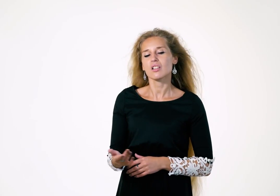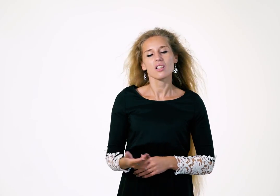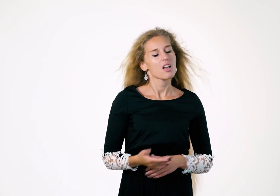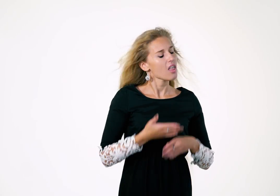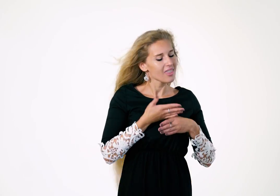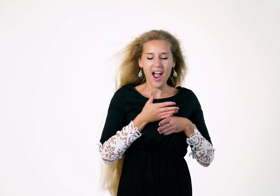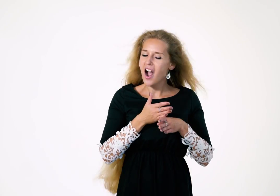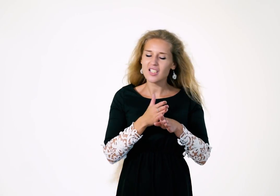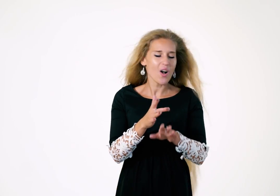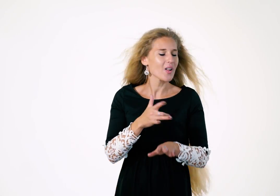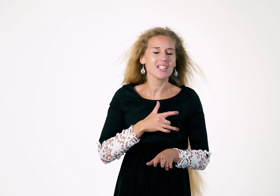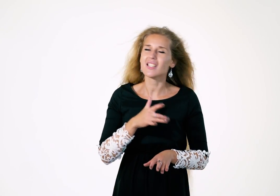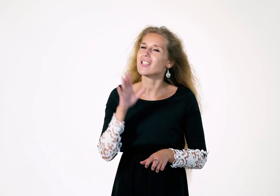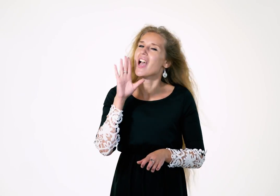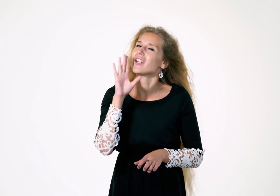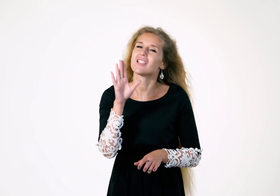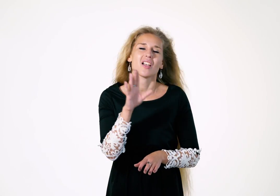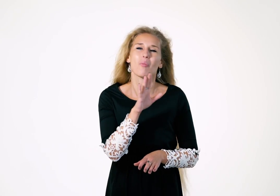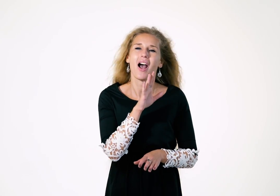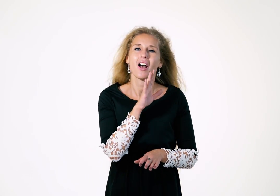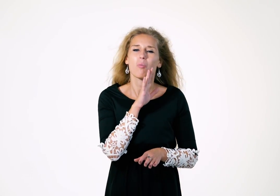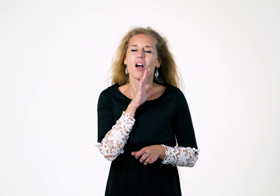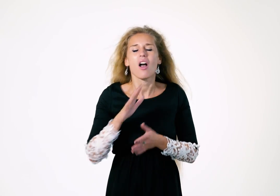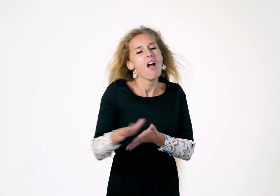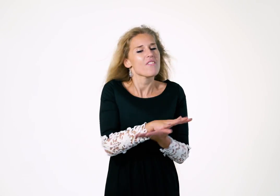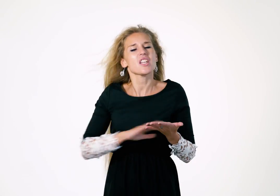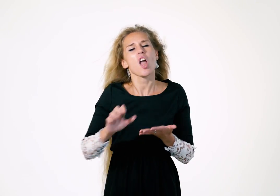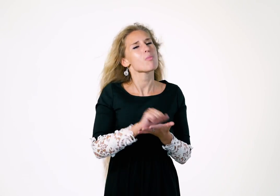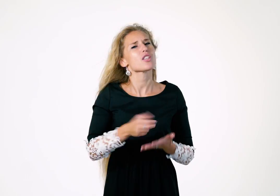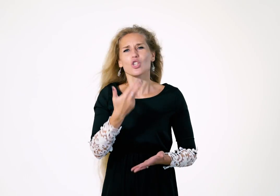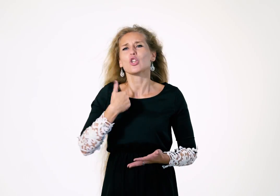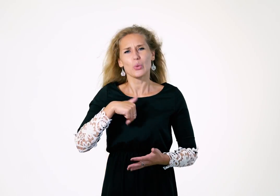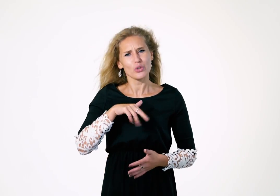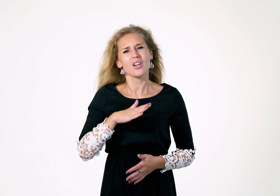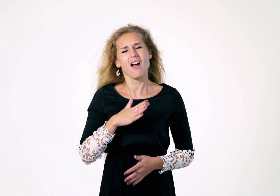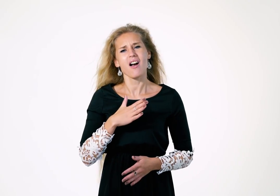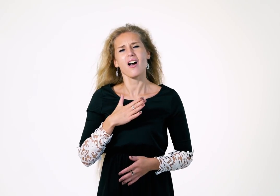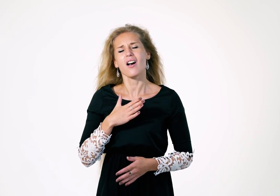На осколки сердца, мама, в дребезги душа